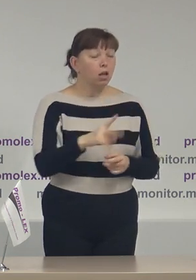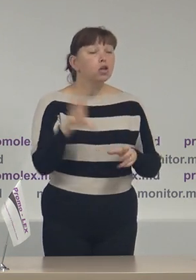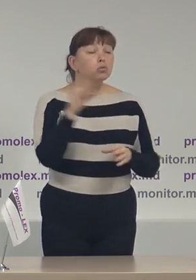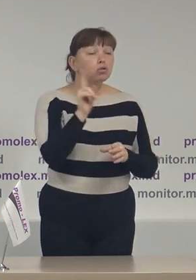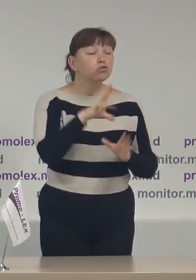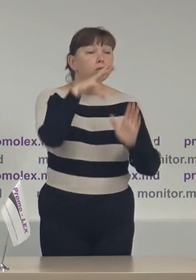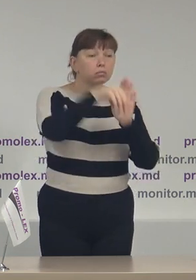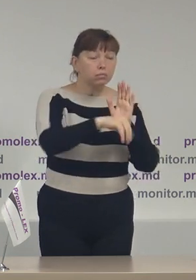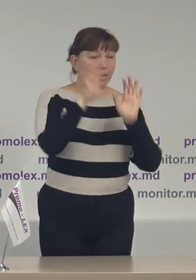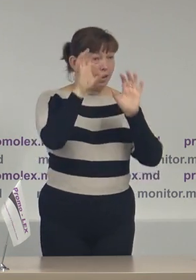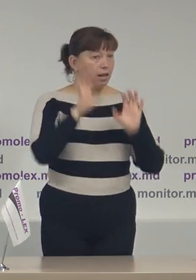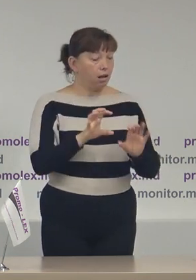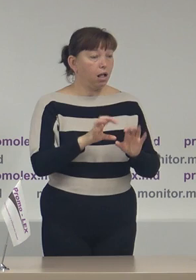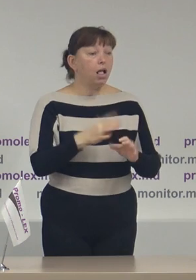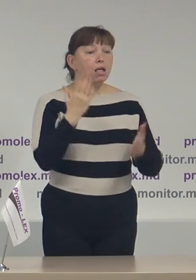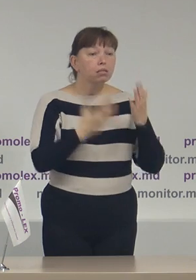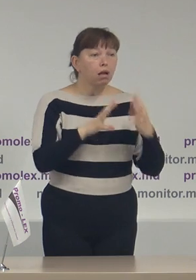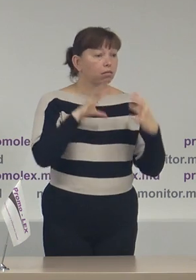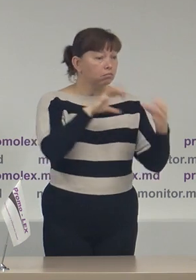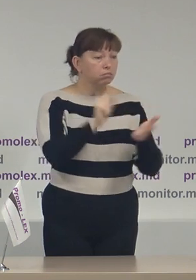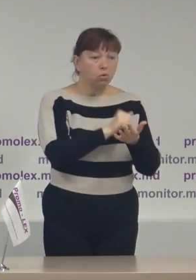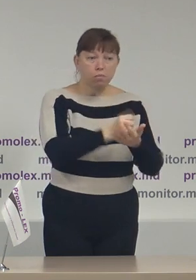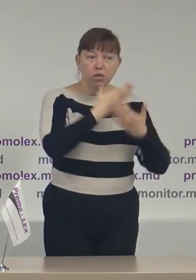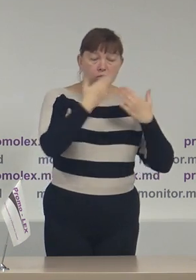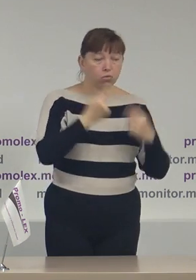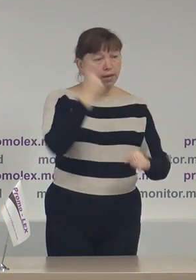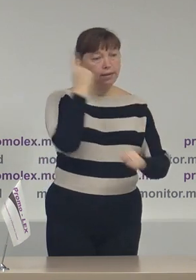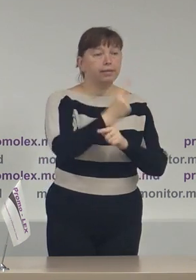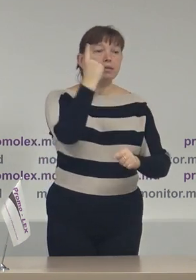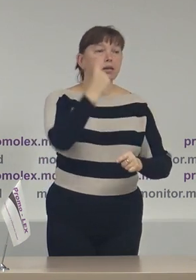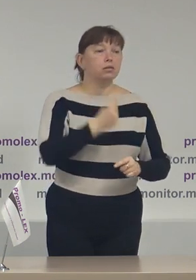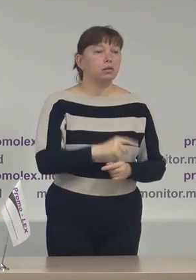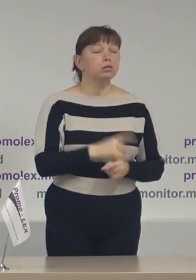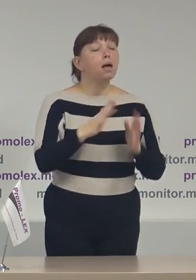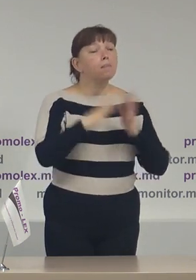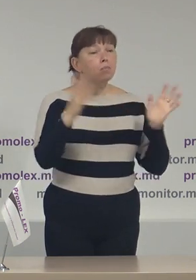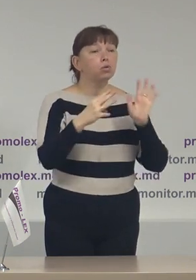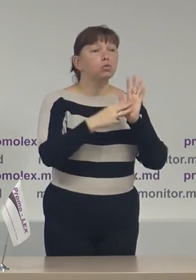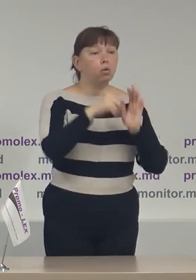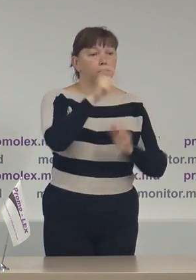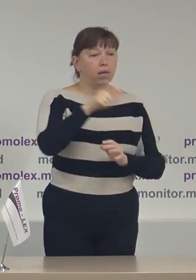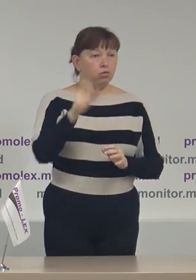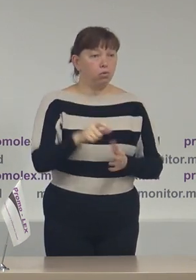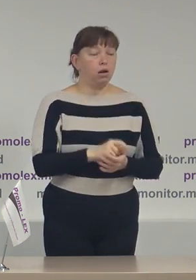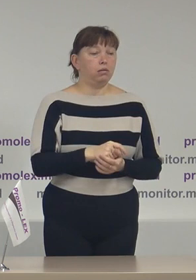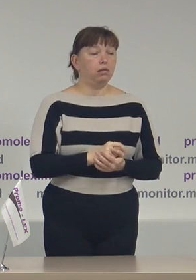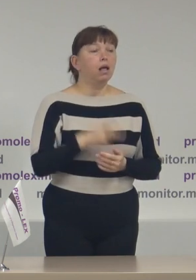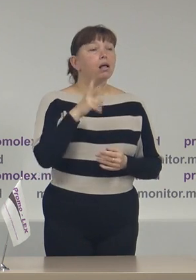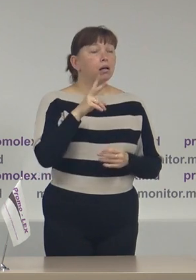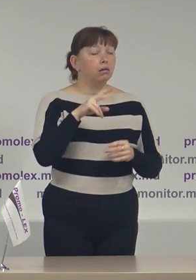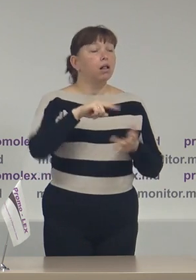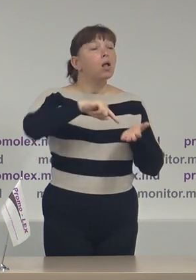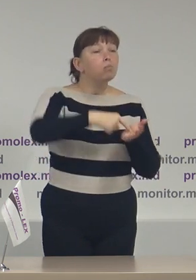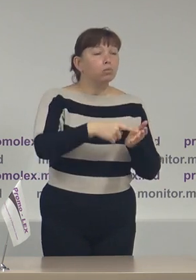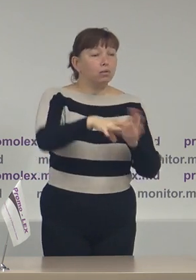legal, în limită a legislației, este permis, nu este permisă transportarea organizată a alegătorilor. Deci